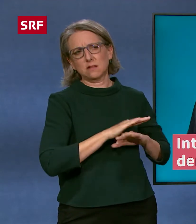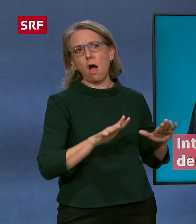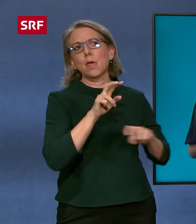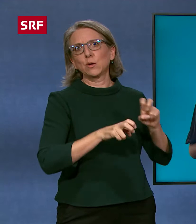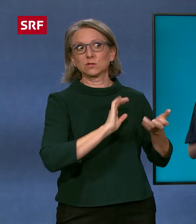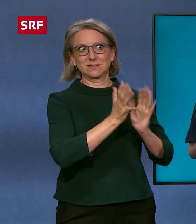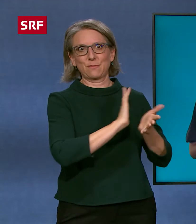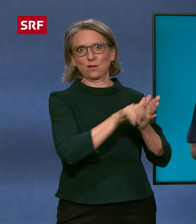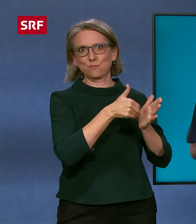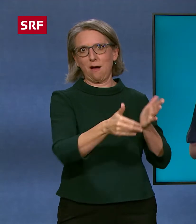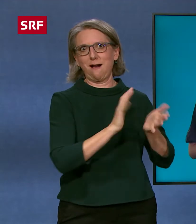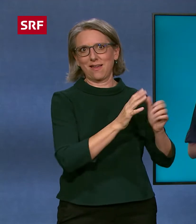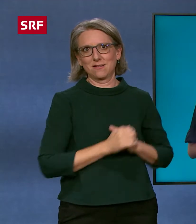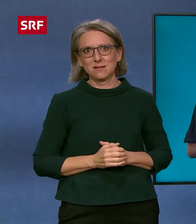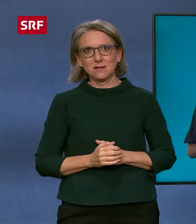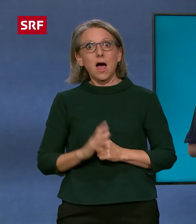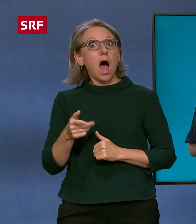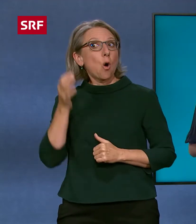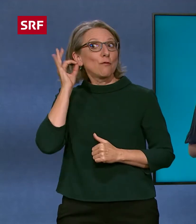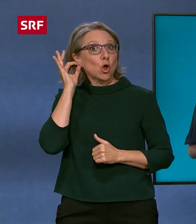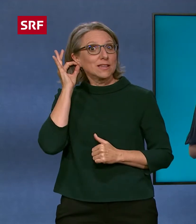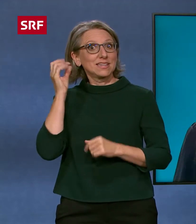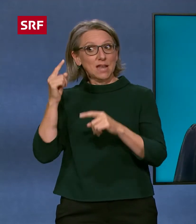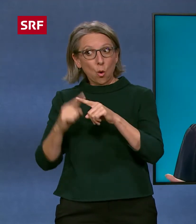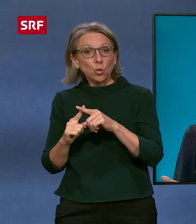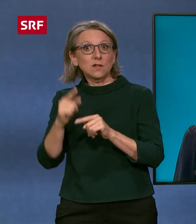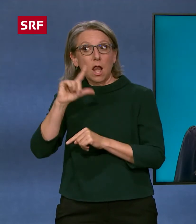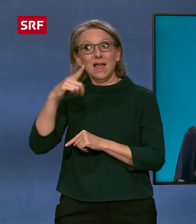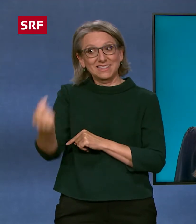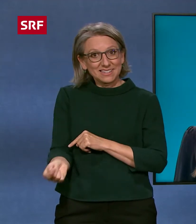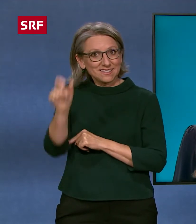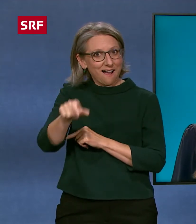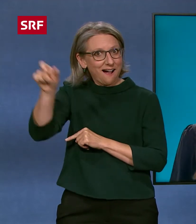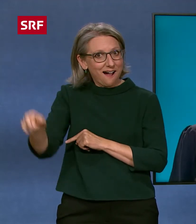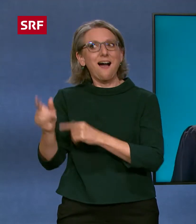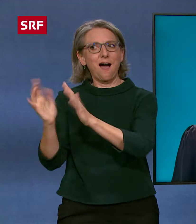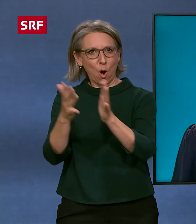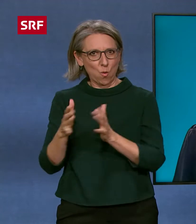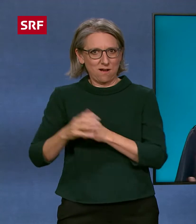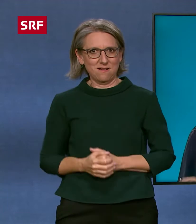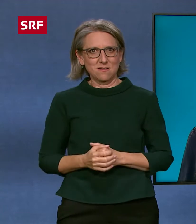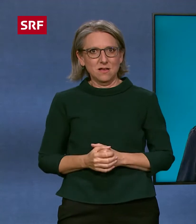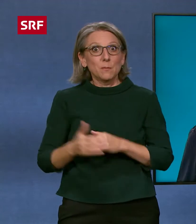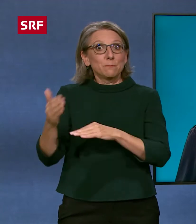So auch die beiden Schwestern Florentina und Ladina. Bevor wir die beiden besuchen, habe ich dir noch eine Quizfrage.